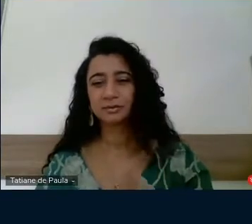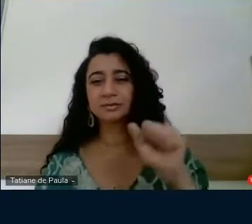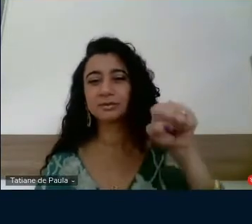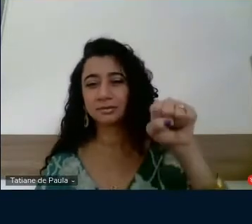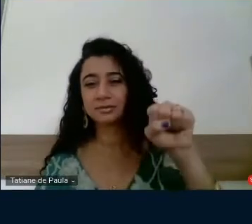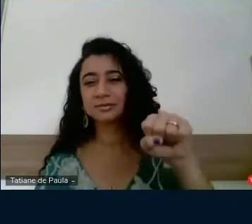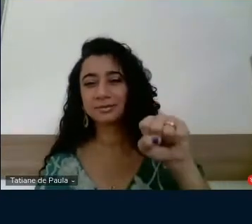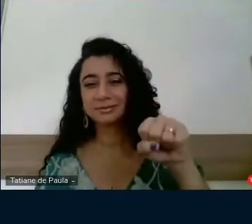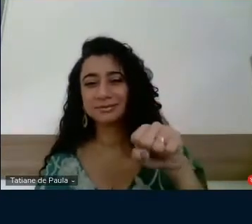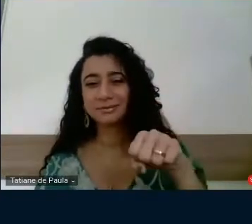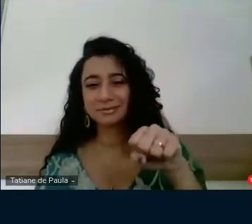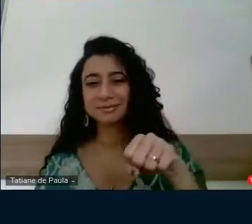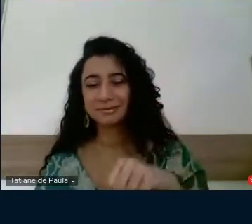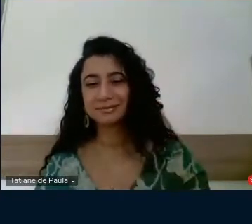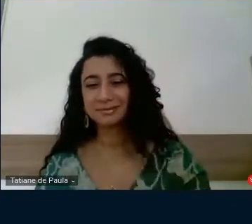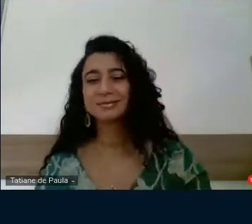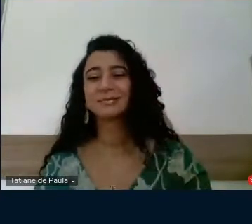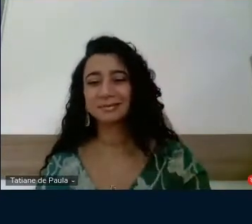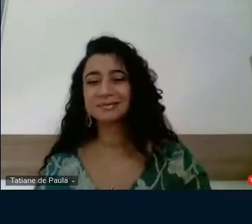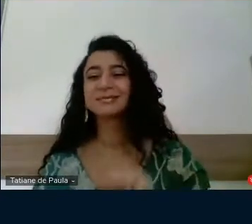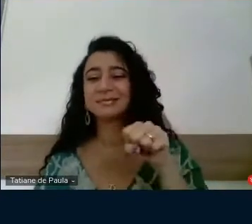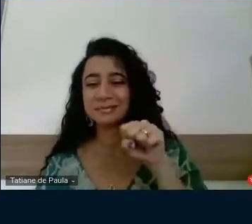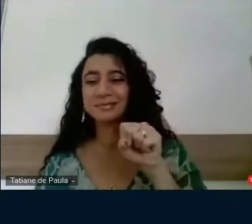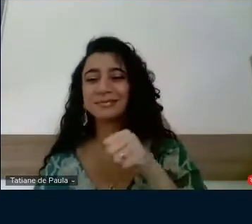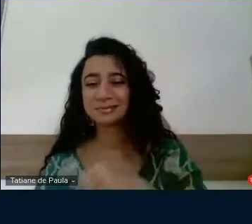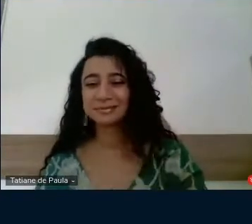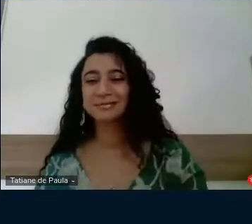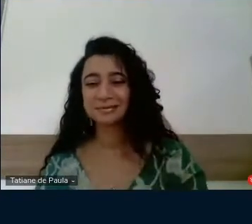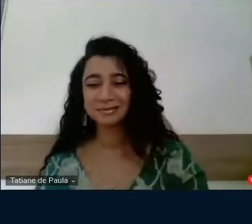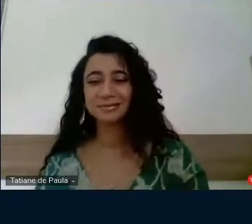A Paula, essa aluna, ela é surda? Sim, né?